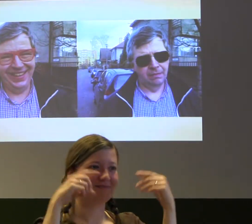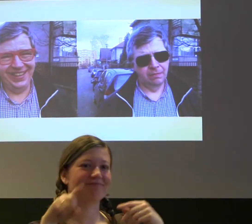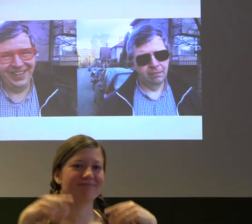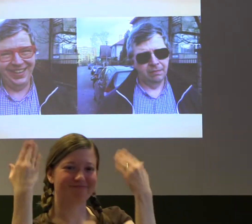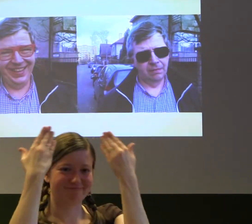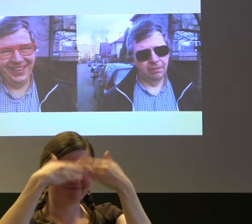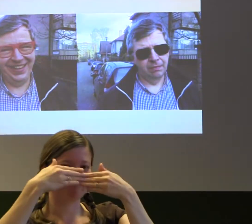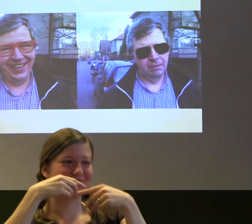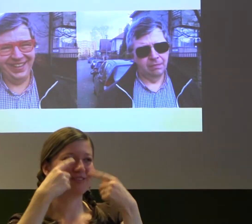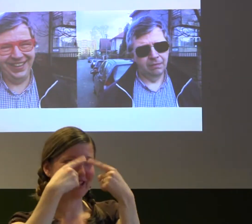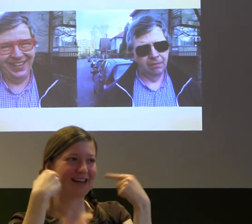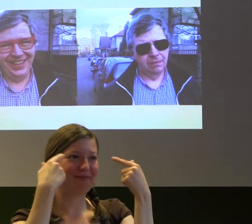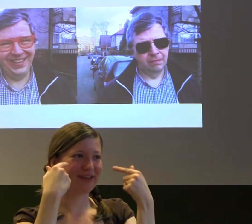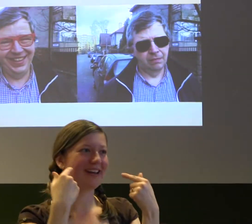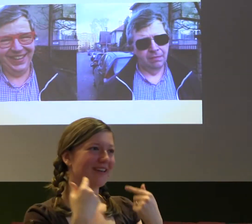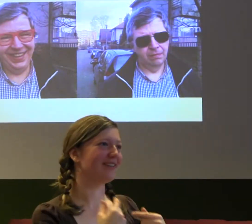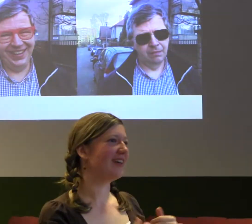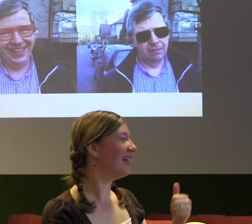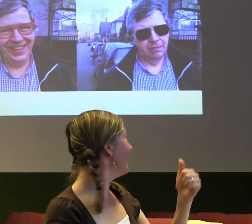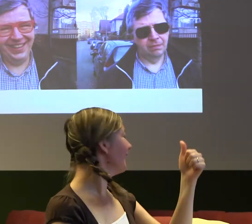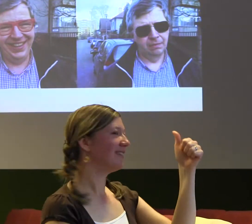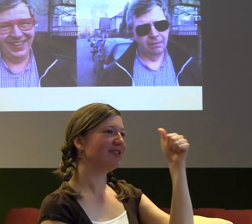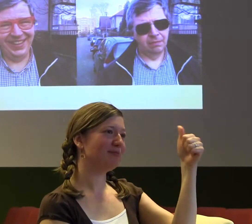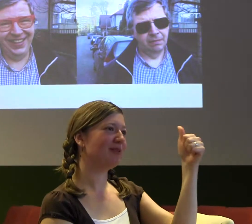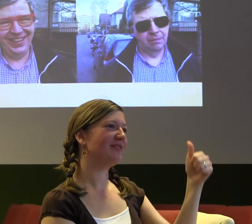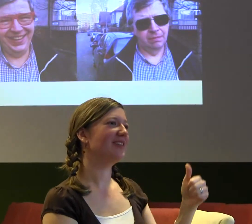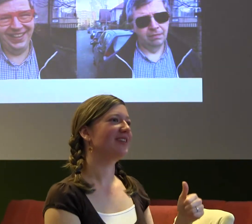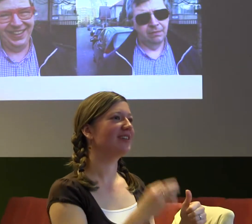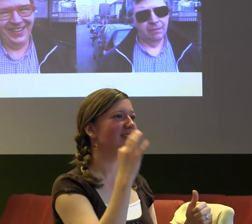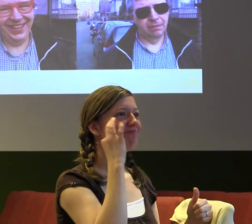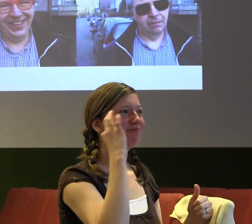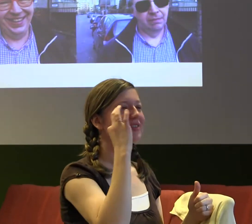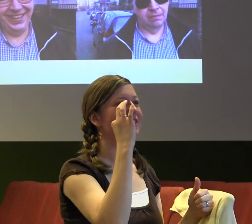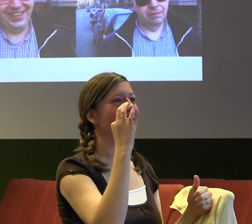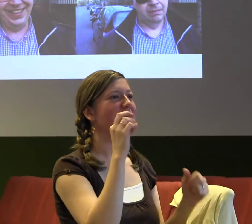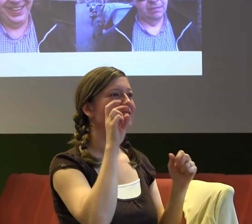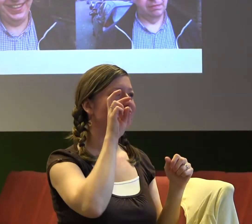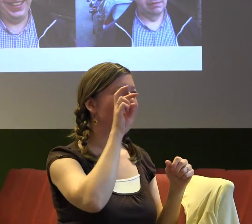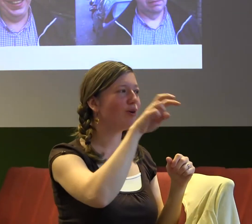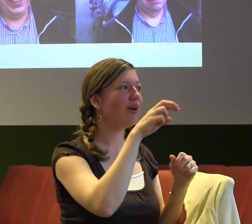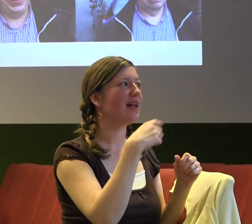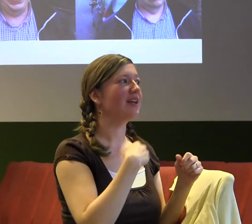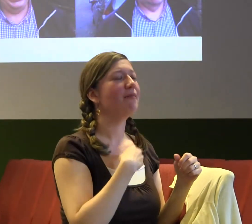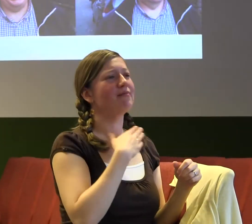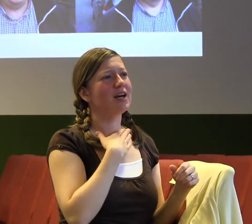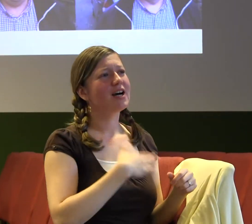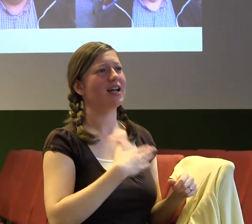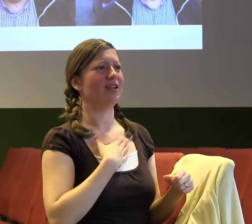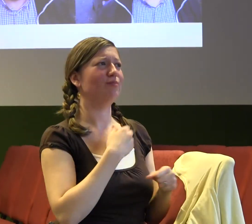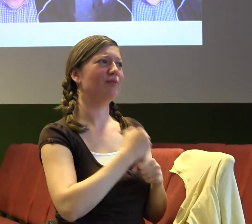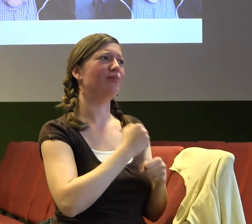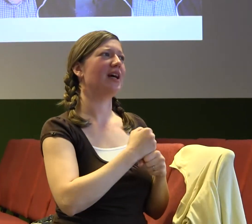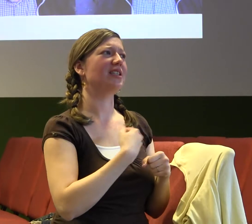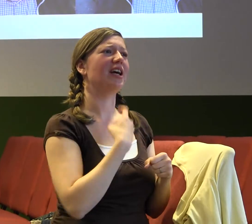Takže první, jo, růžové brýle, skvělý postoj, mám rád svoji práci, mám rád svoji školu, snažím se vidět pozitiva. A